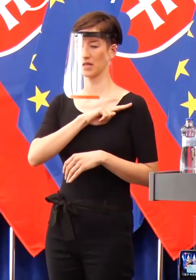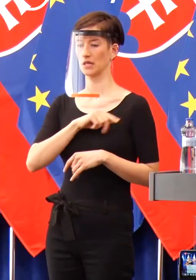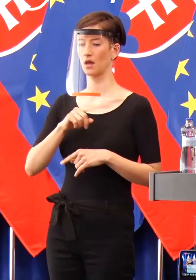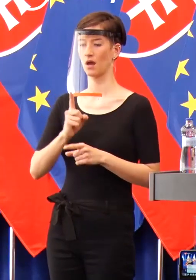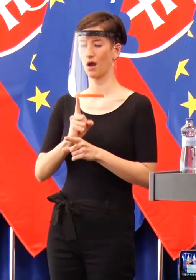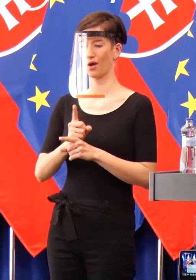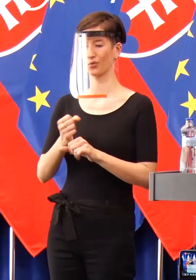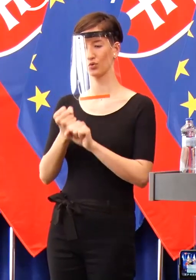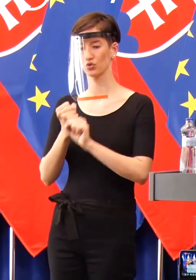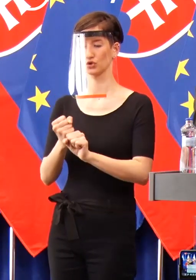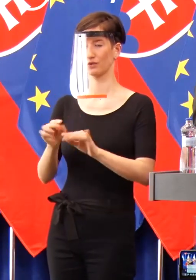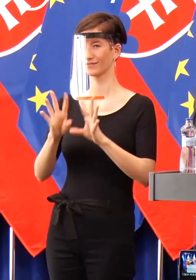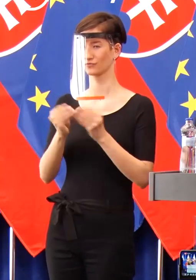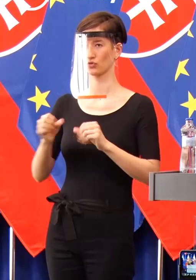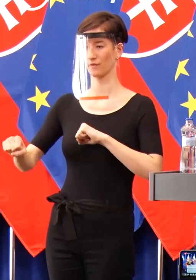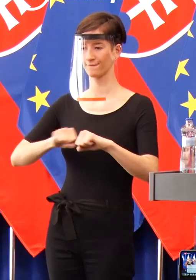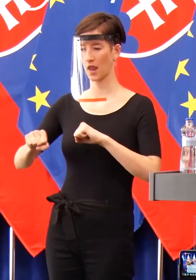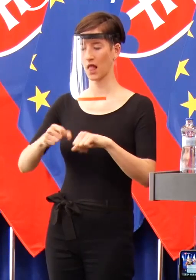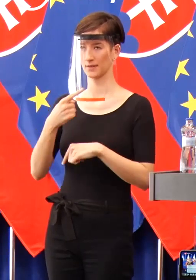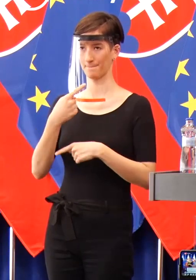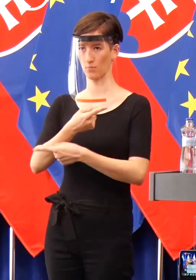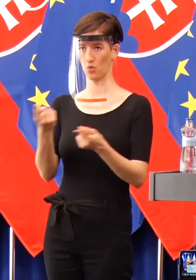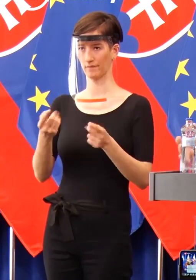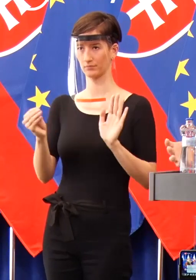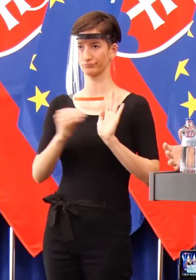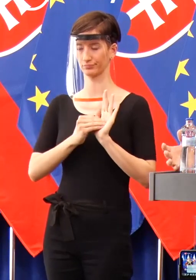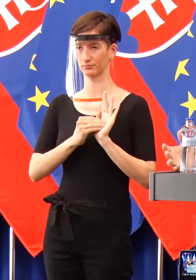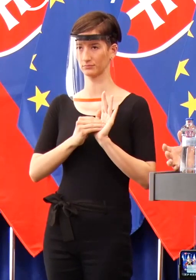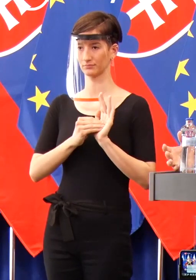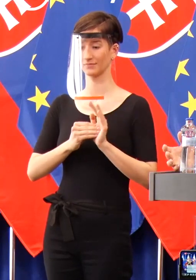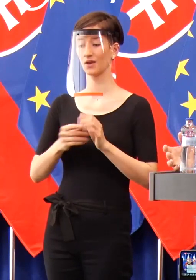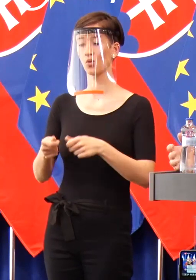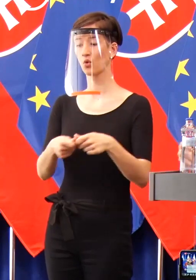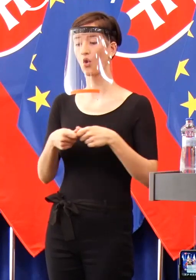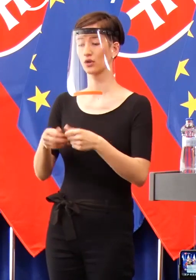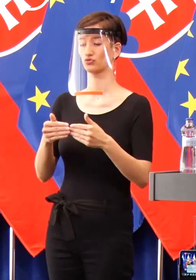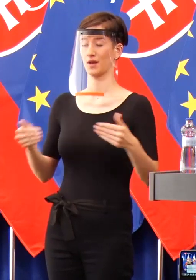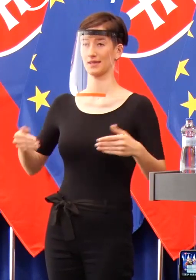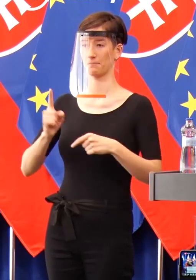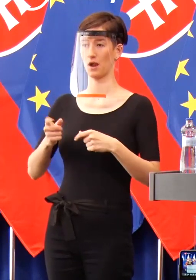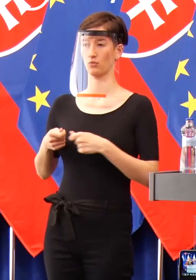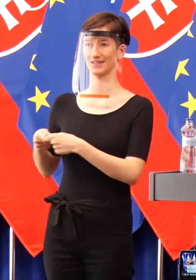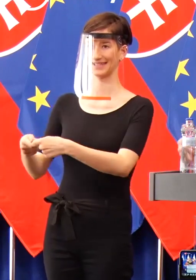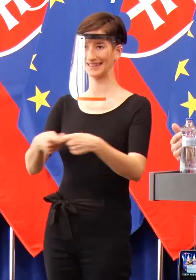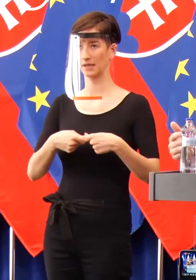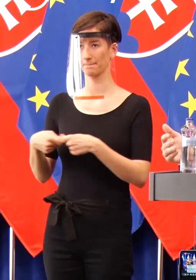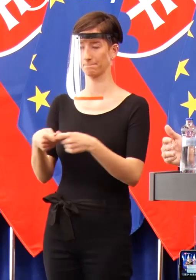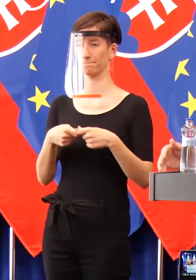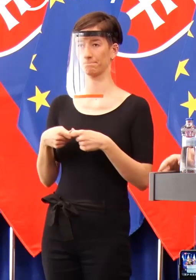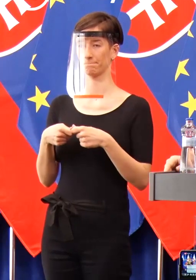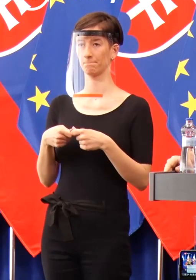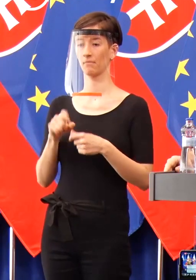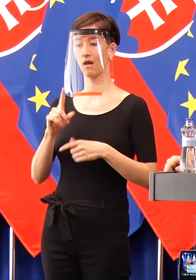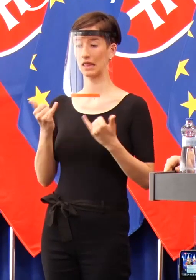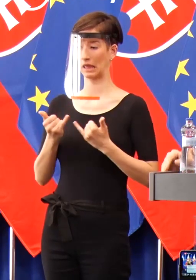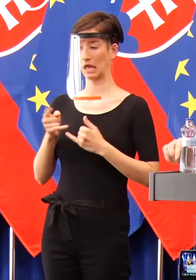hlasovať. Lebo jednoducho podľa mňa tak je to správne, keď raz sme tým, sme tým, alebo mali by sme byť tým. A keď si niekto naozaj